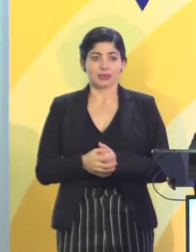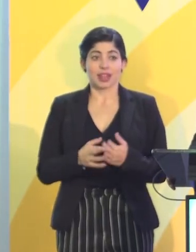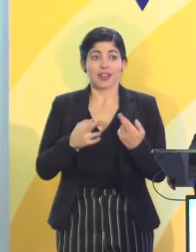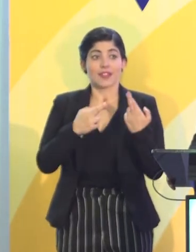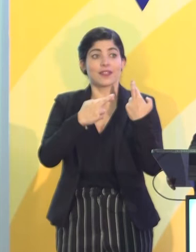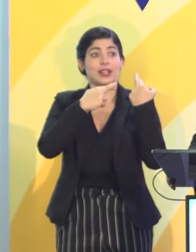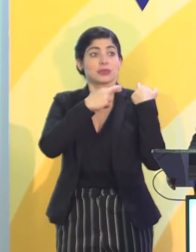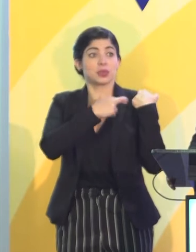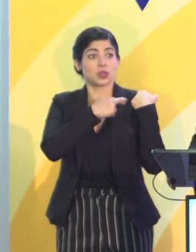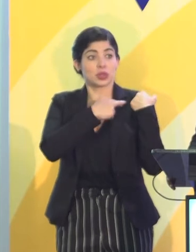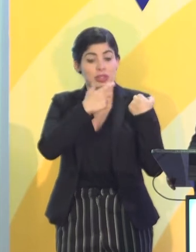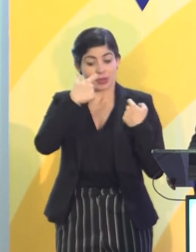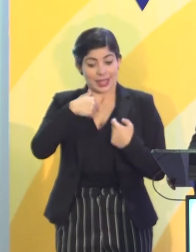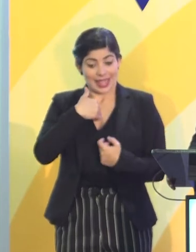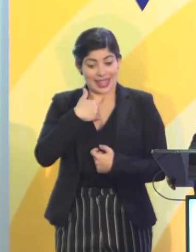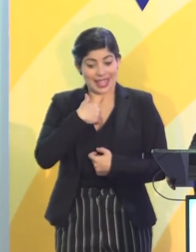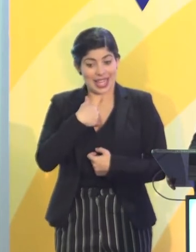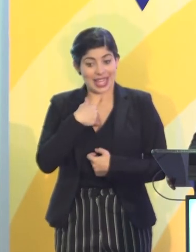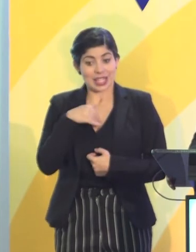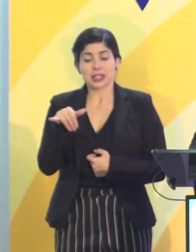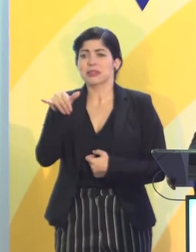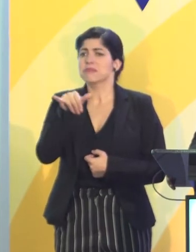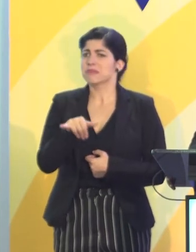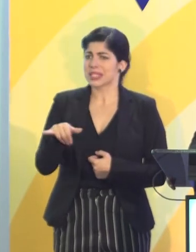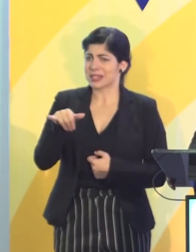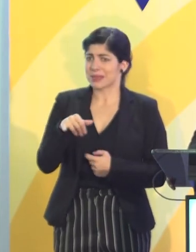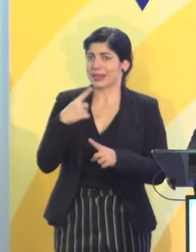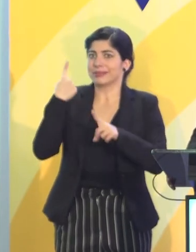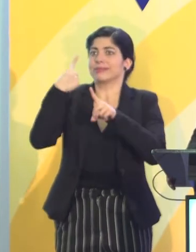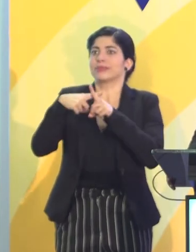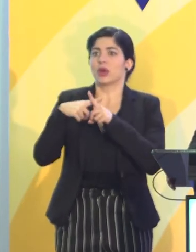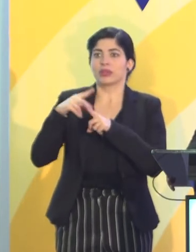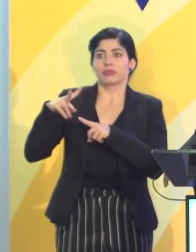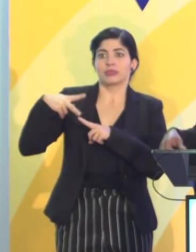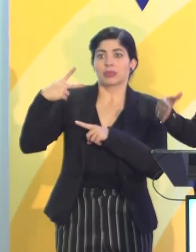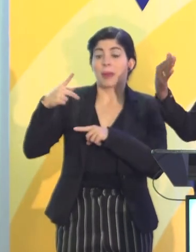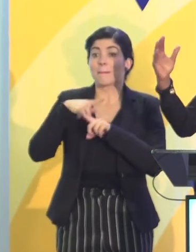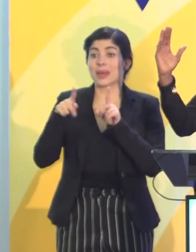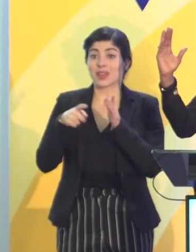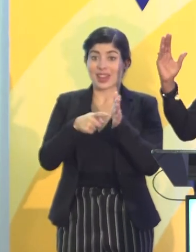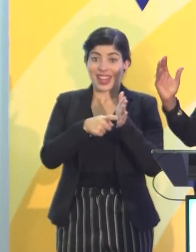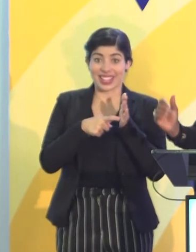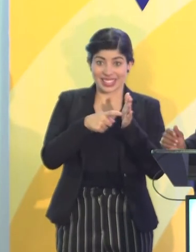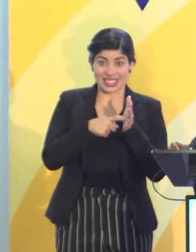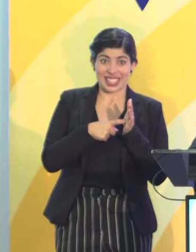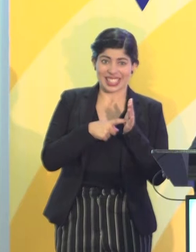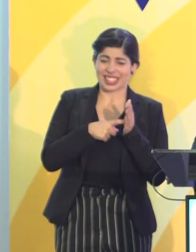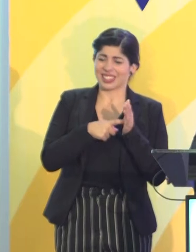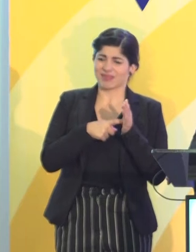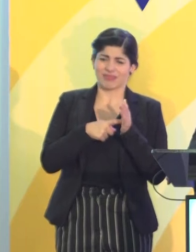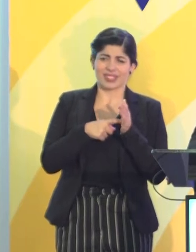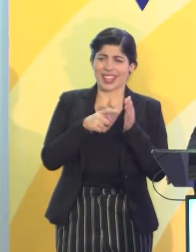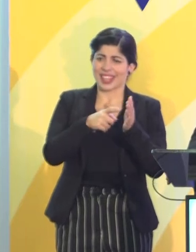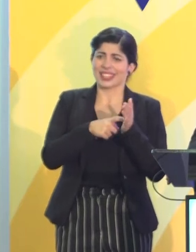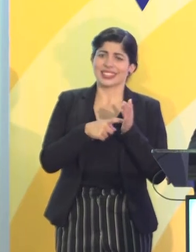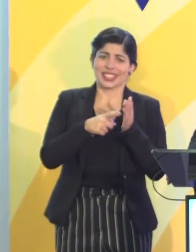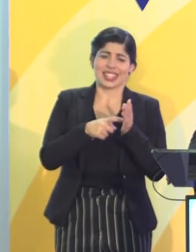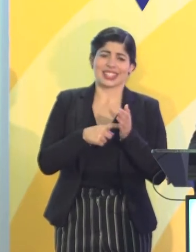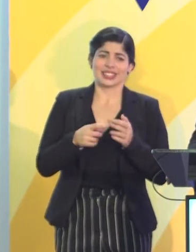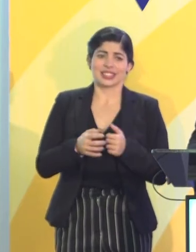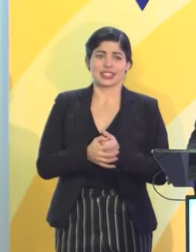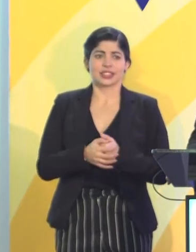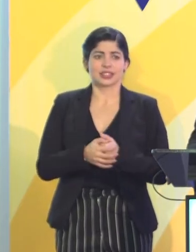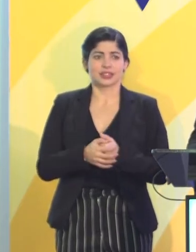Las responsabilidades que uno tiene son las mismas y multiplicadas, pero las exigencias que tiene son las exigencias que